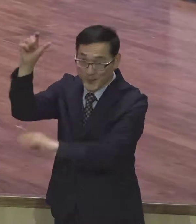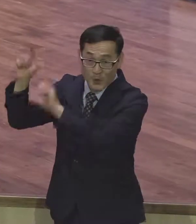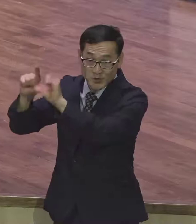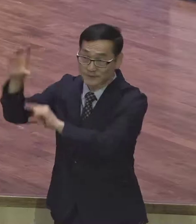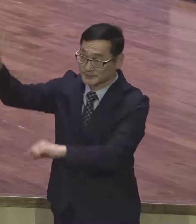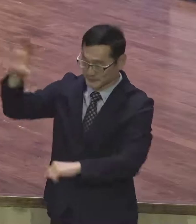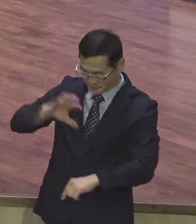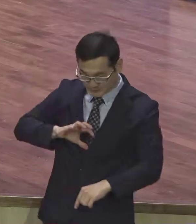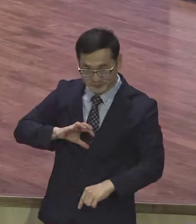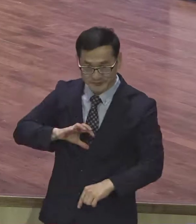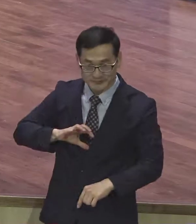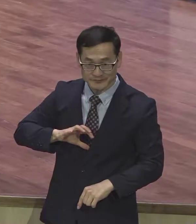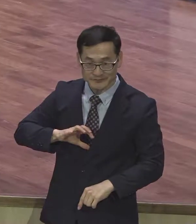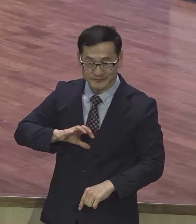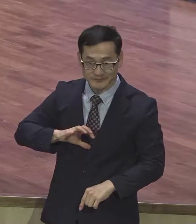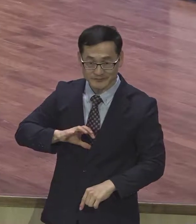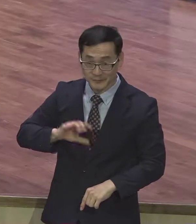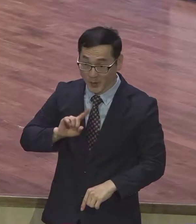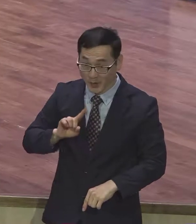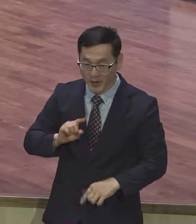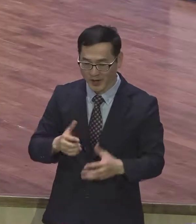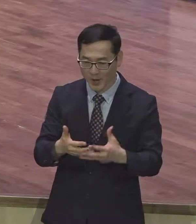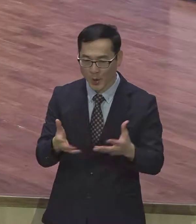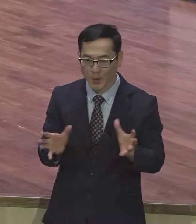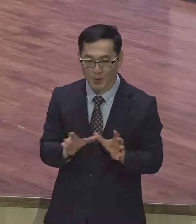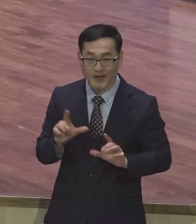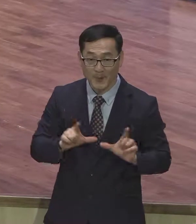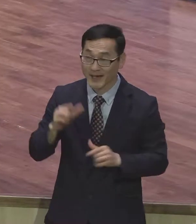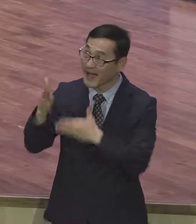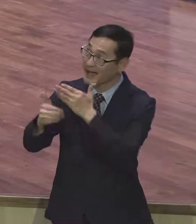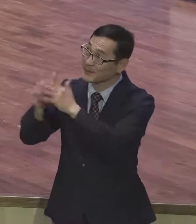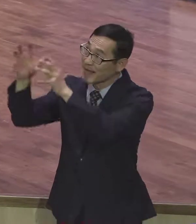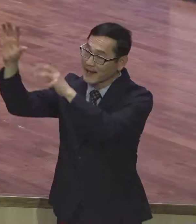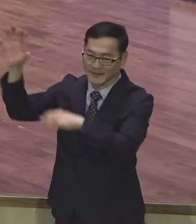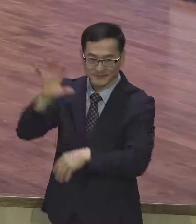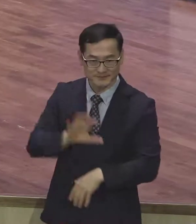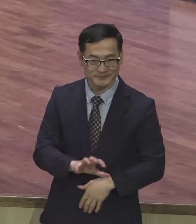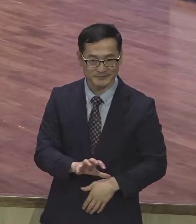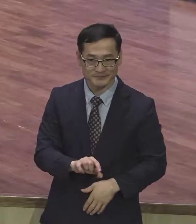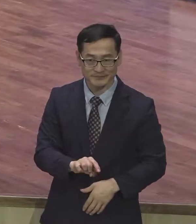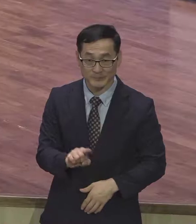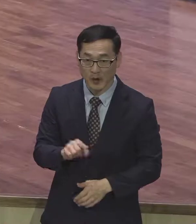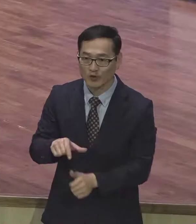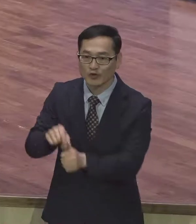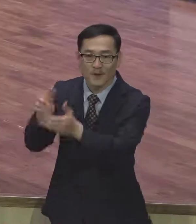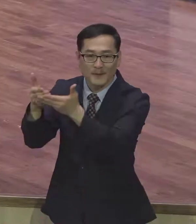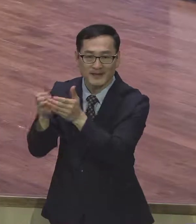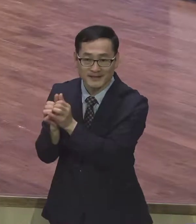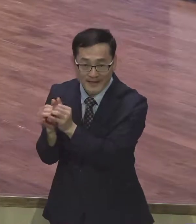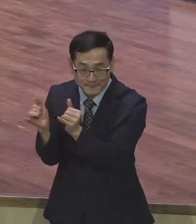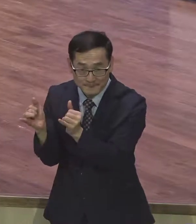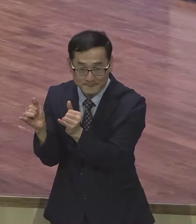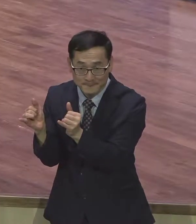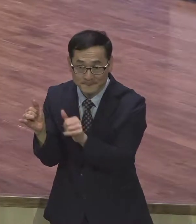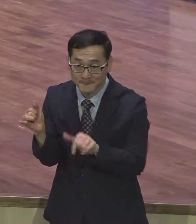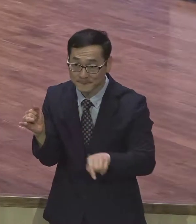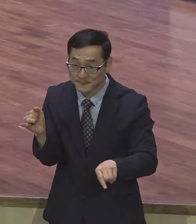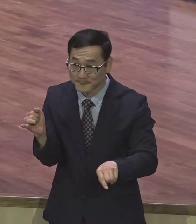공동체의 이 모습을 밝히고 있습니다 구원받은 하나님의 자녀는 하나님과